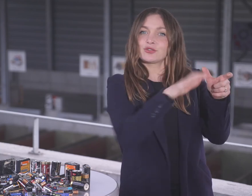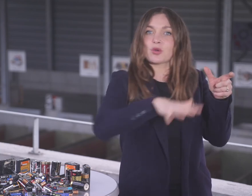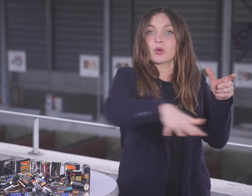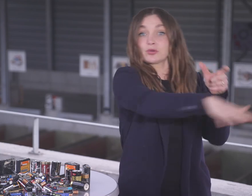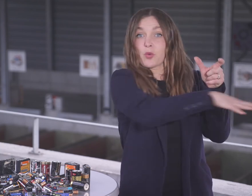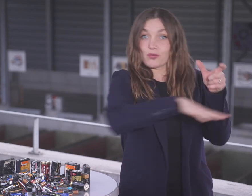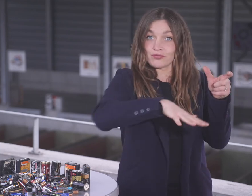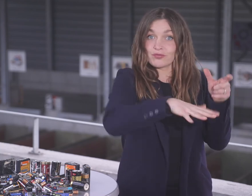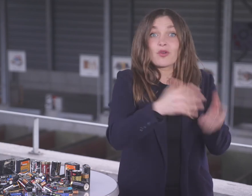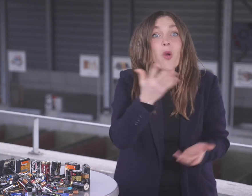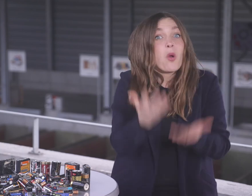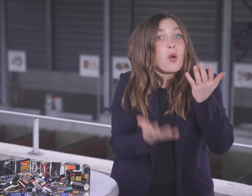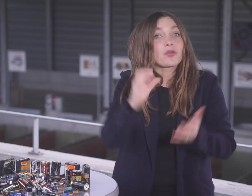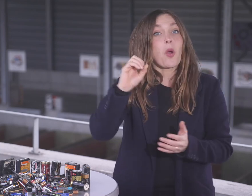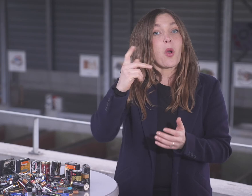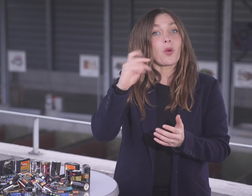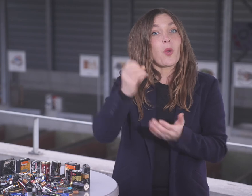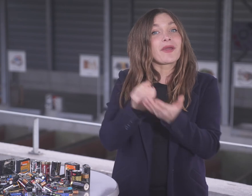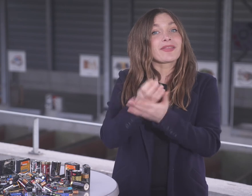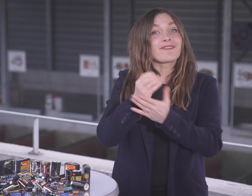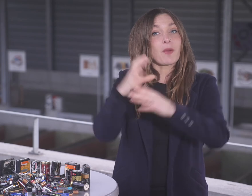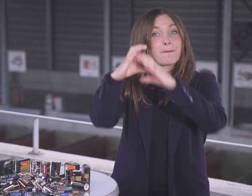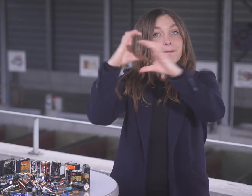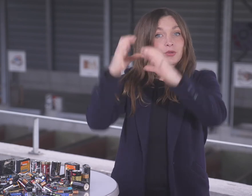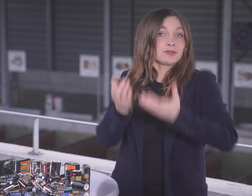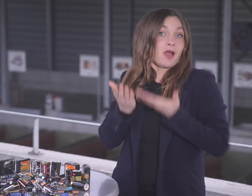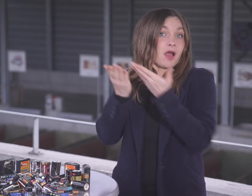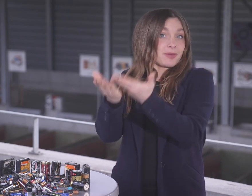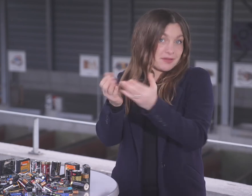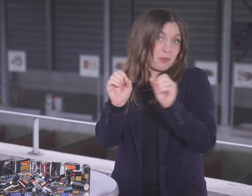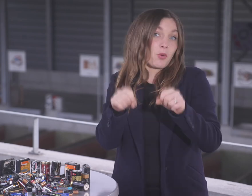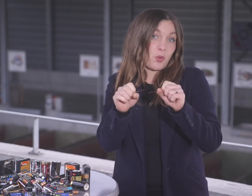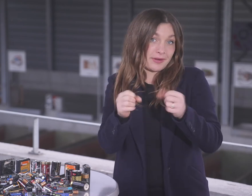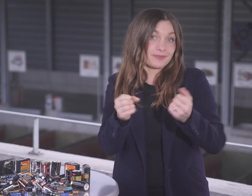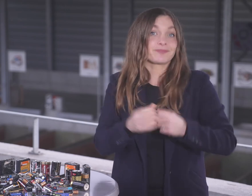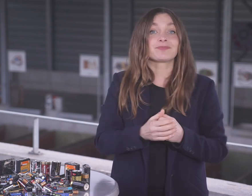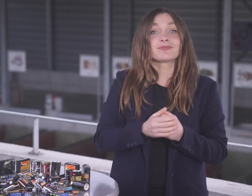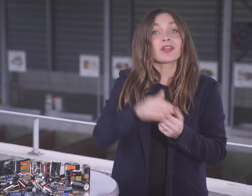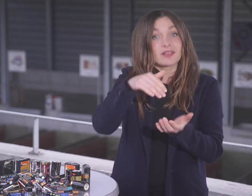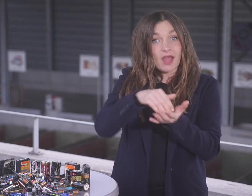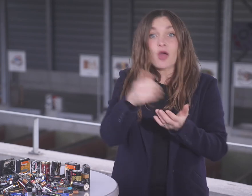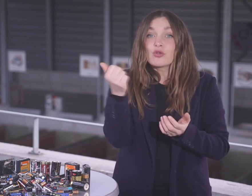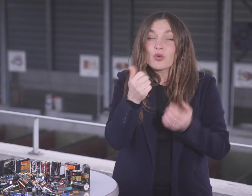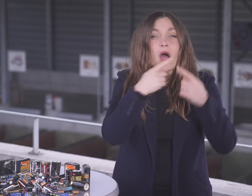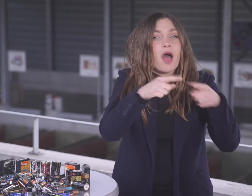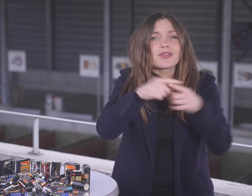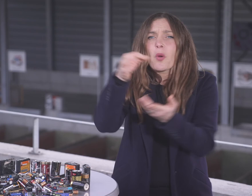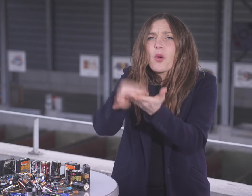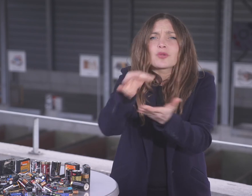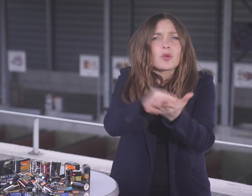oder Entsorgungshöfen kann man sie abgeben. Es gibt noch viele andere Abfallsorten. Wie und wo diese